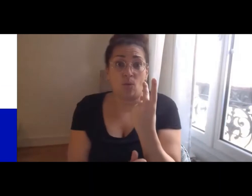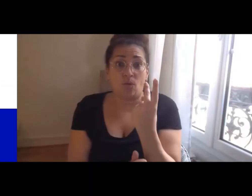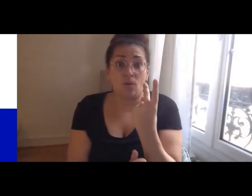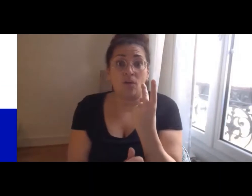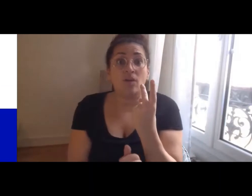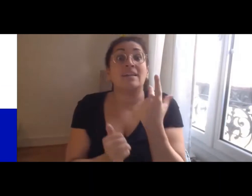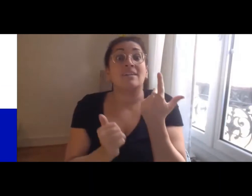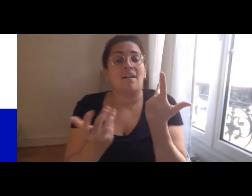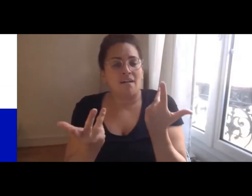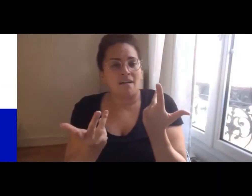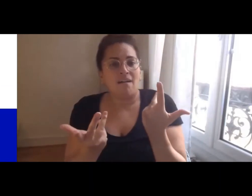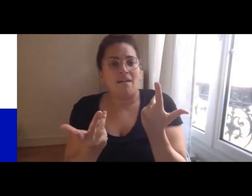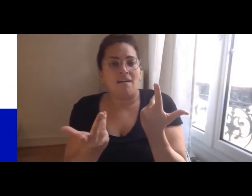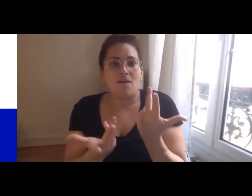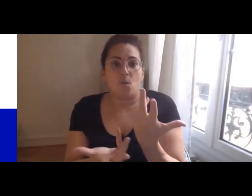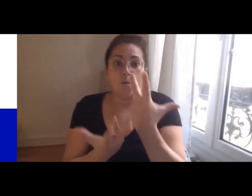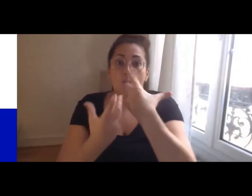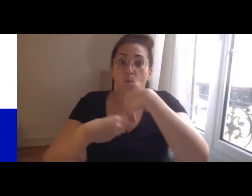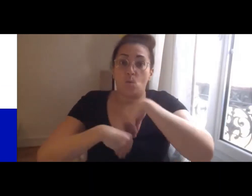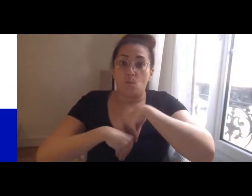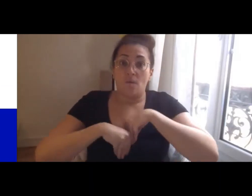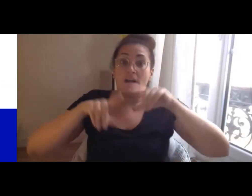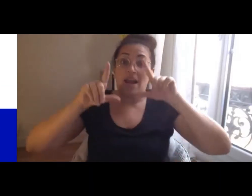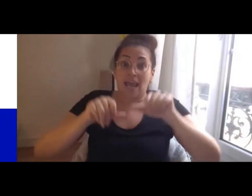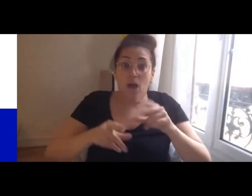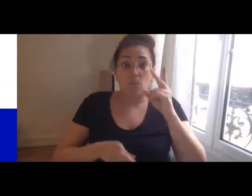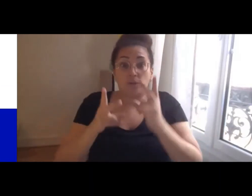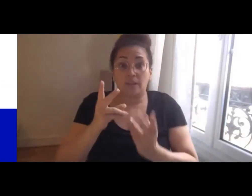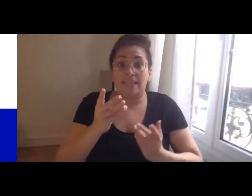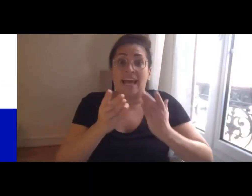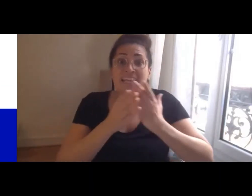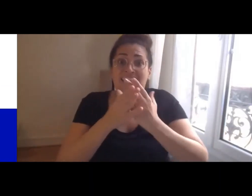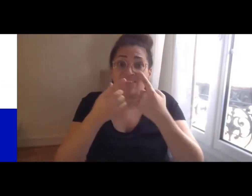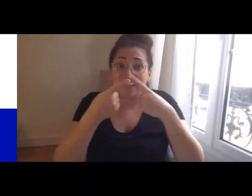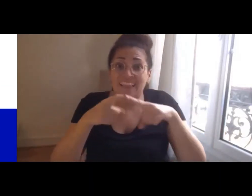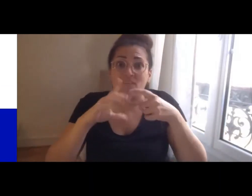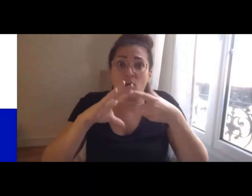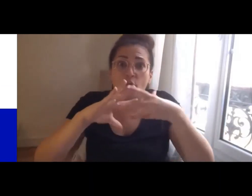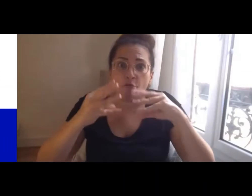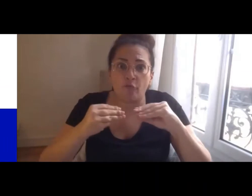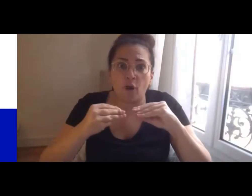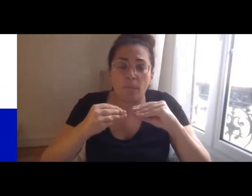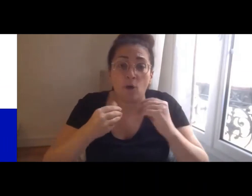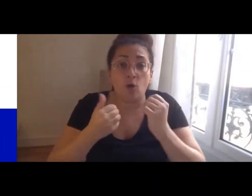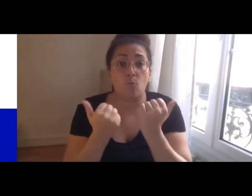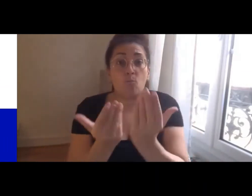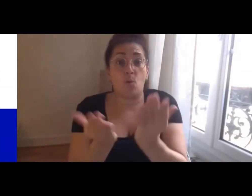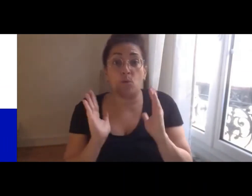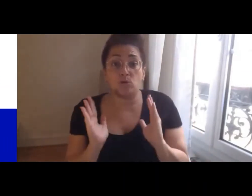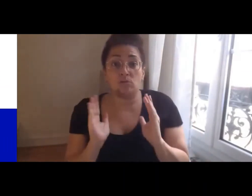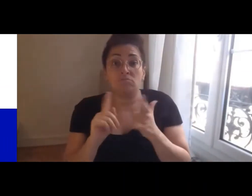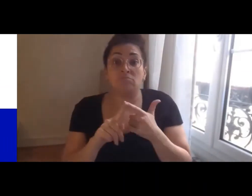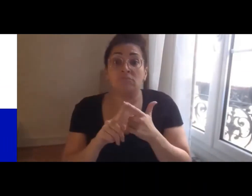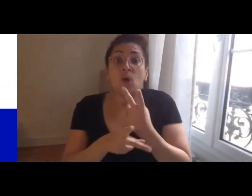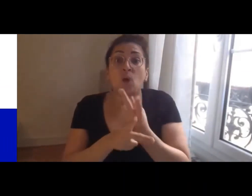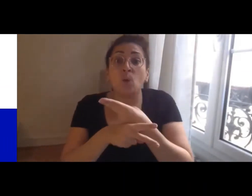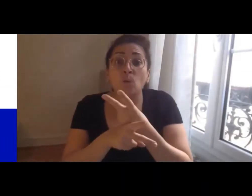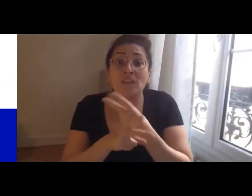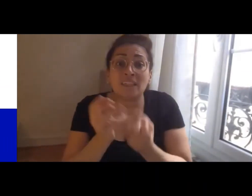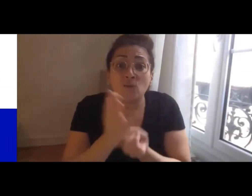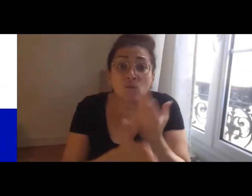proposer demain pourquoi pas de nouveaux modes d'action comme le disait François de nouveaux outils et je